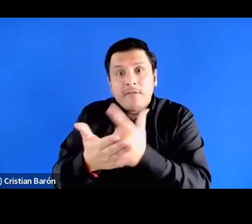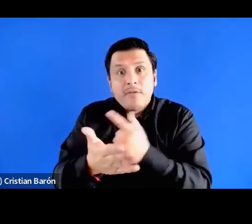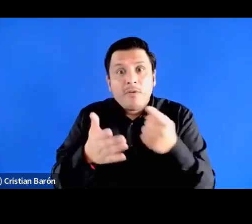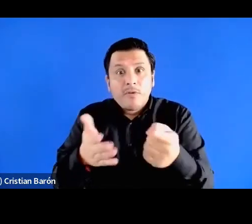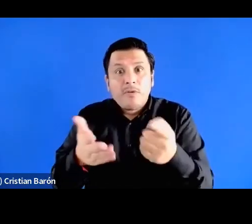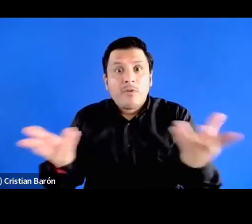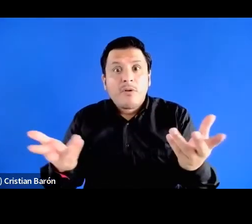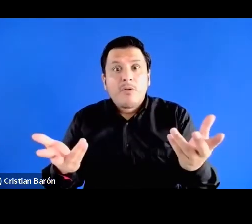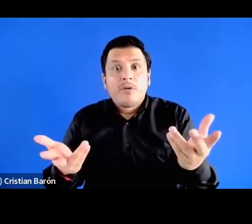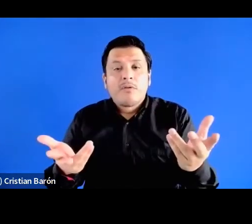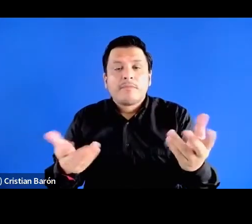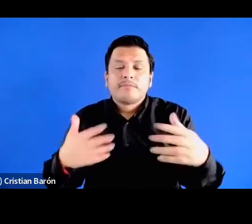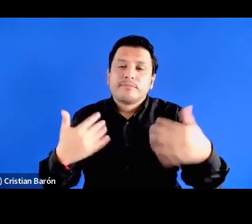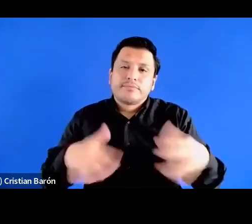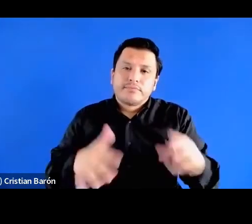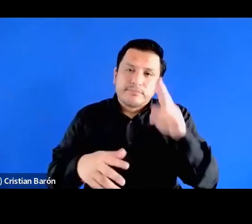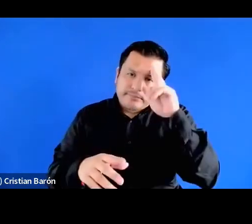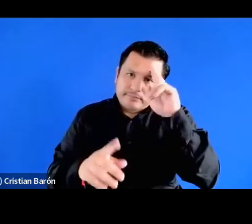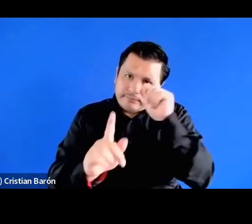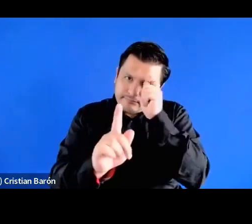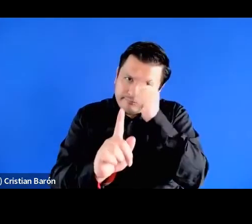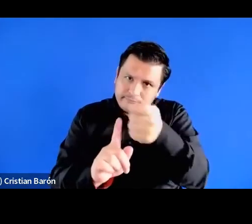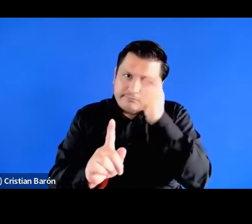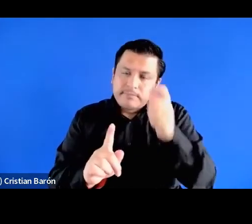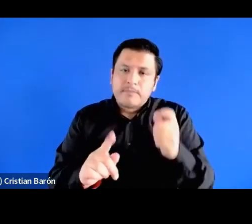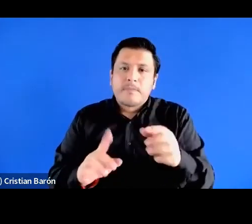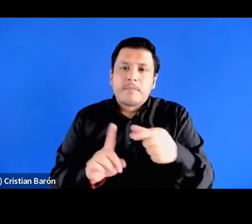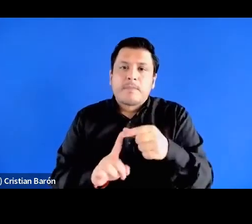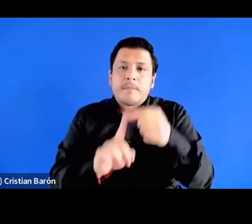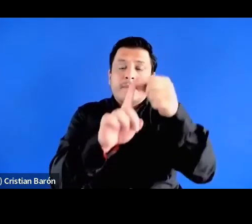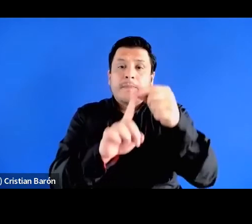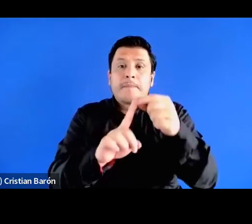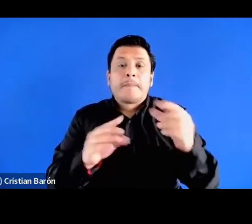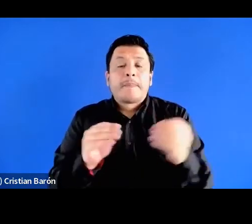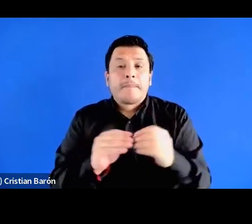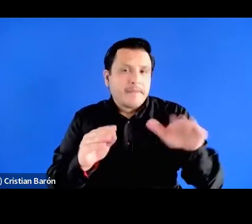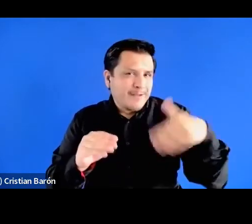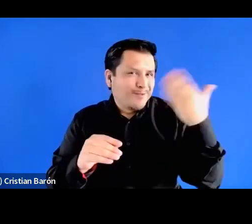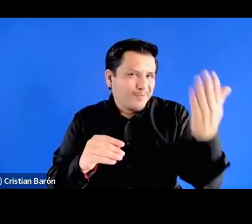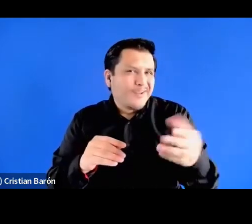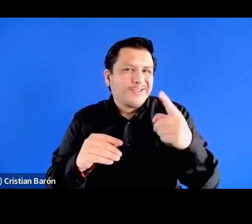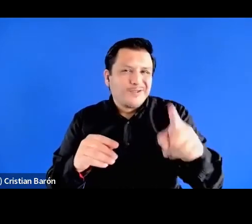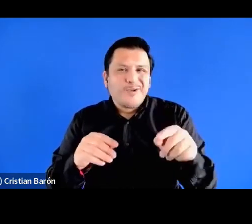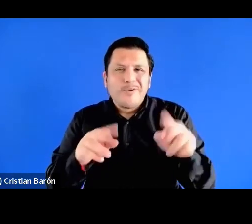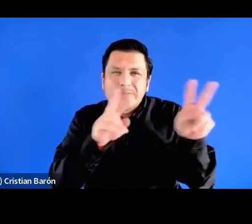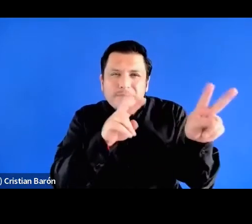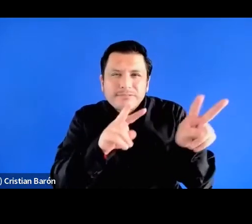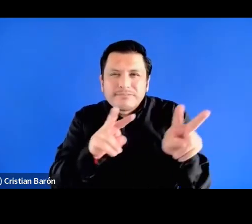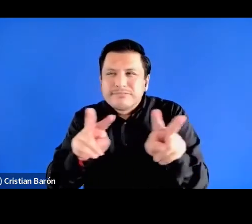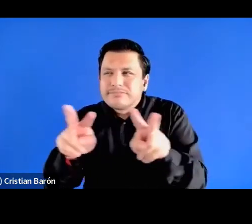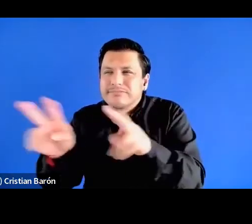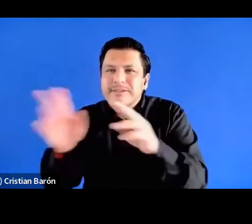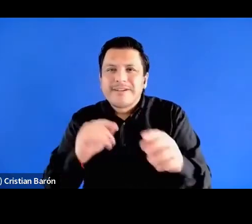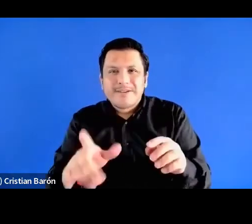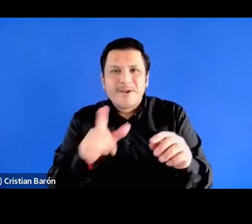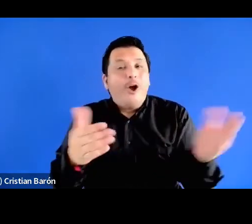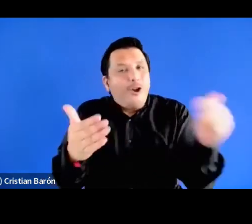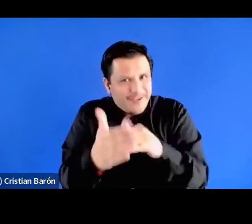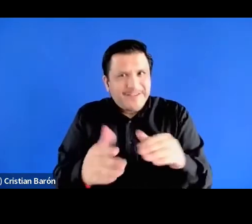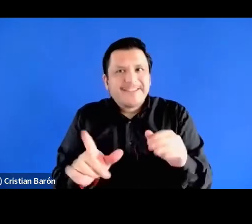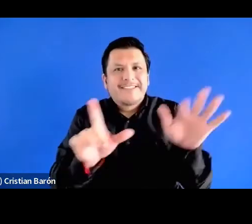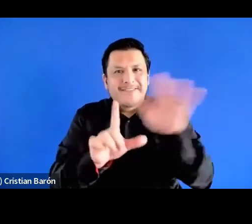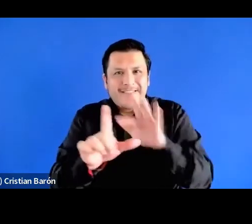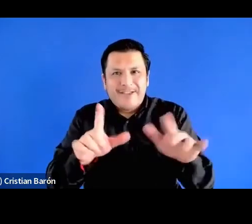pues qué lujo, qué privilegio, realmente también yo después voy a escuchar la grabación porque es interesante cómo